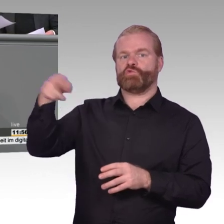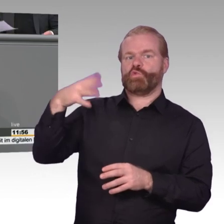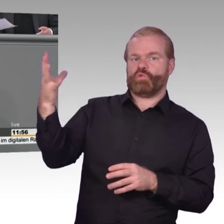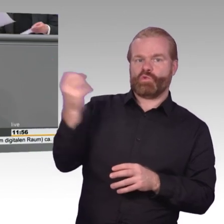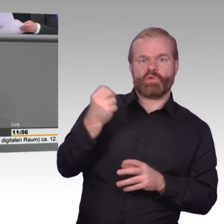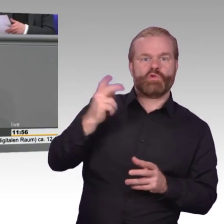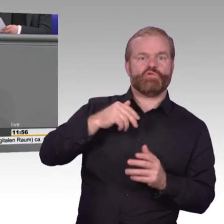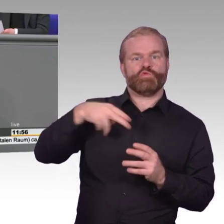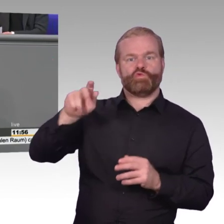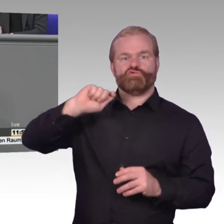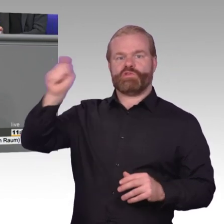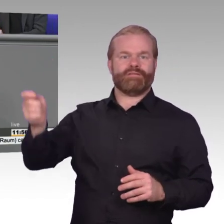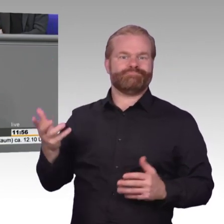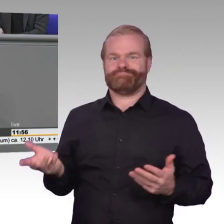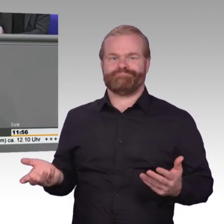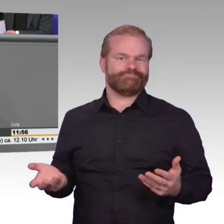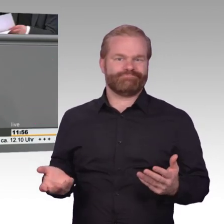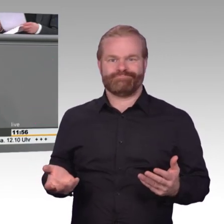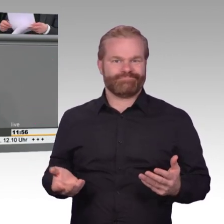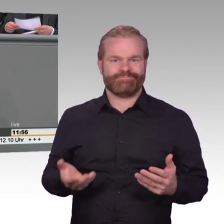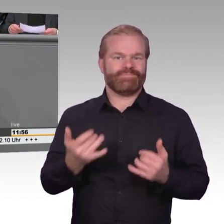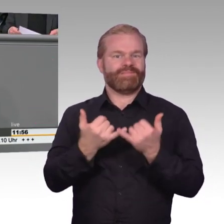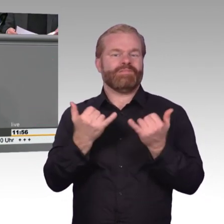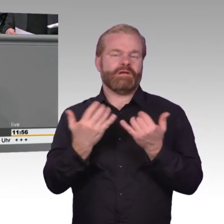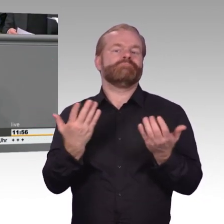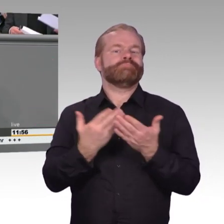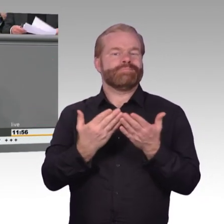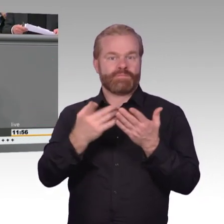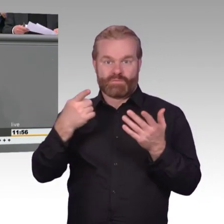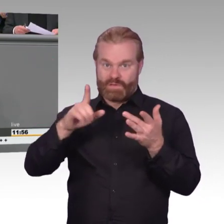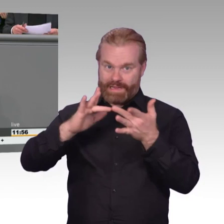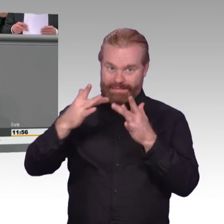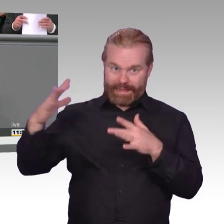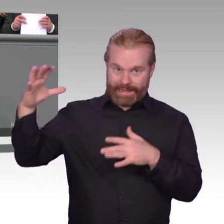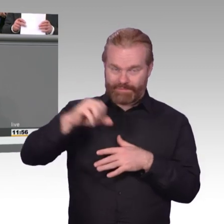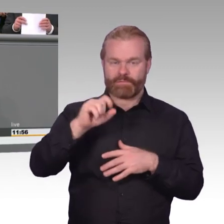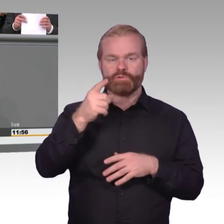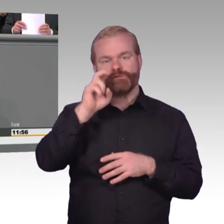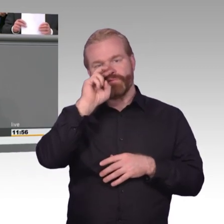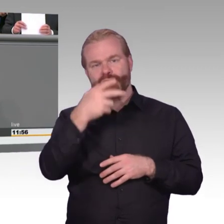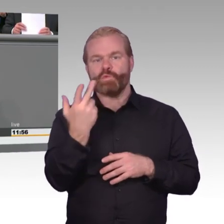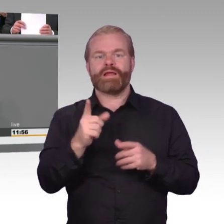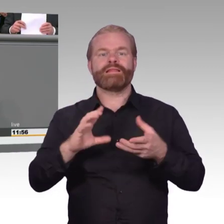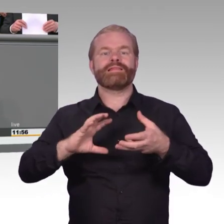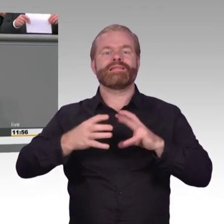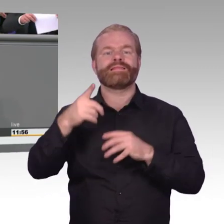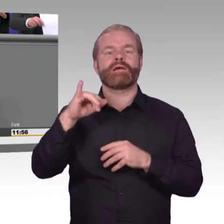notfalls unter Androhung von Sanktionen dazu verpflichtet werden, dafür zu sorgen, dass dieser Angriff schnellstens unschädlich gemacht wird.